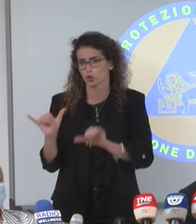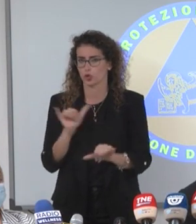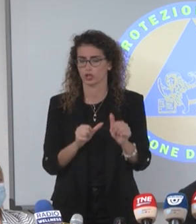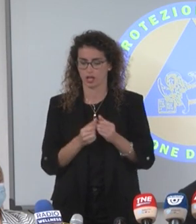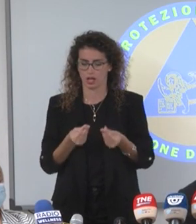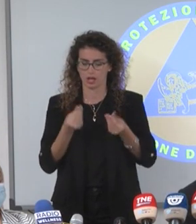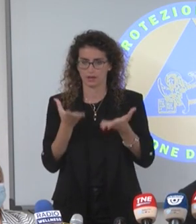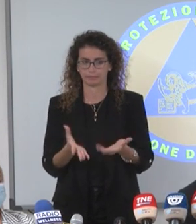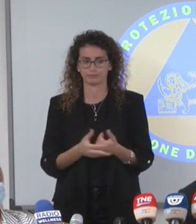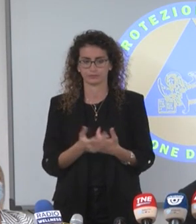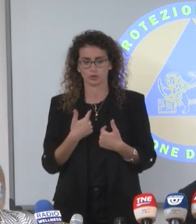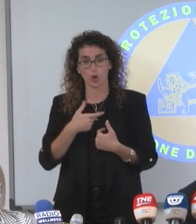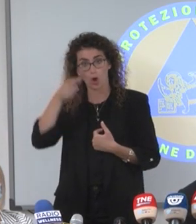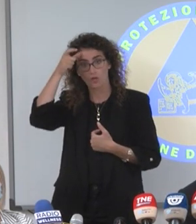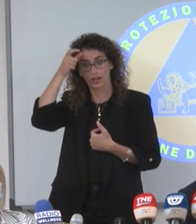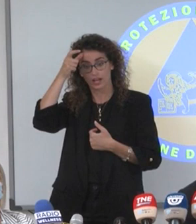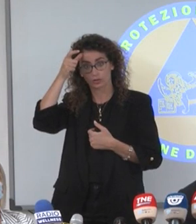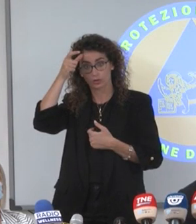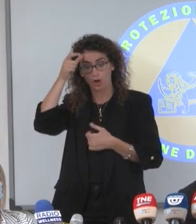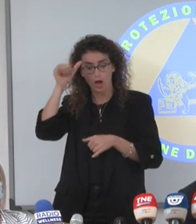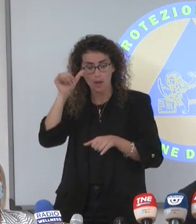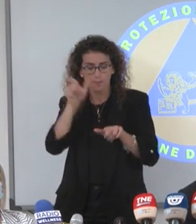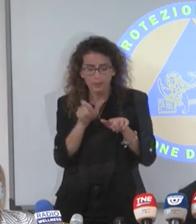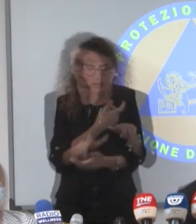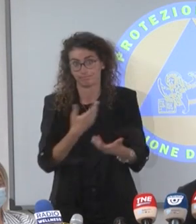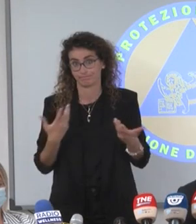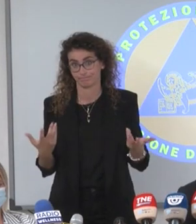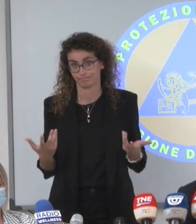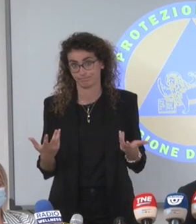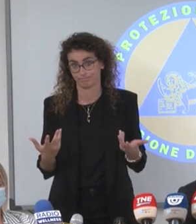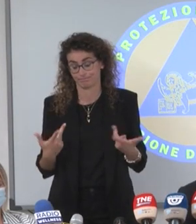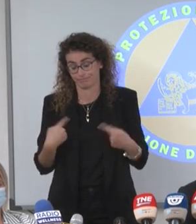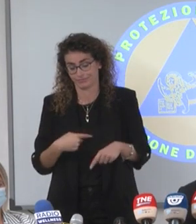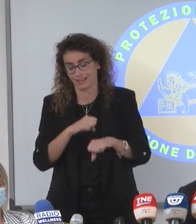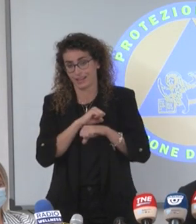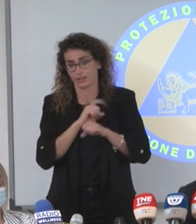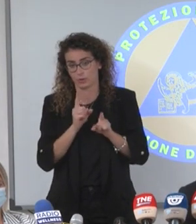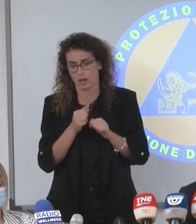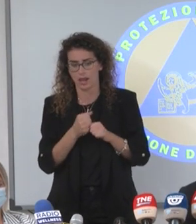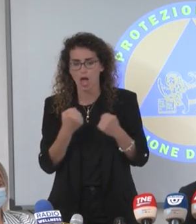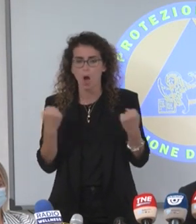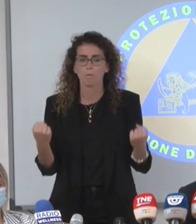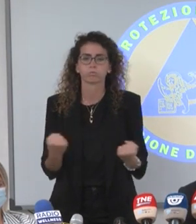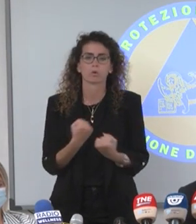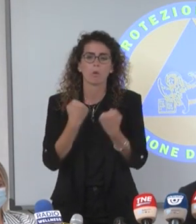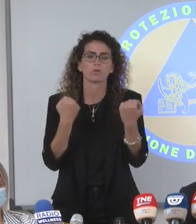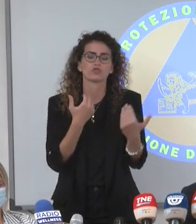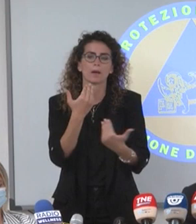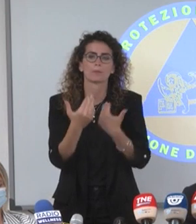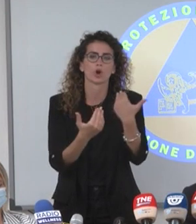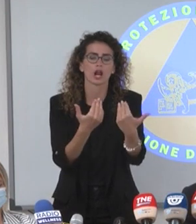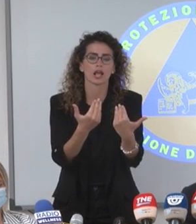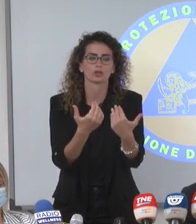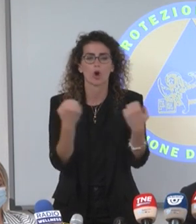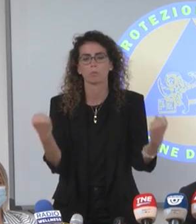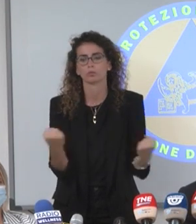Cioè, siamo davanti a un governo che non sta informando i propri cittadini. Quindi io penso che la pubblicità progresso è istituzionale, ma non di dire vai a